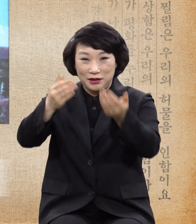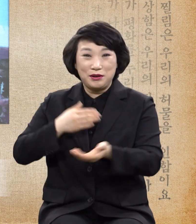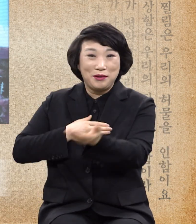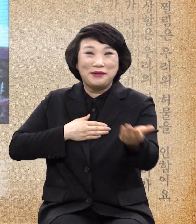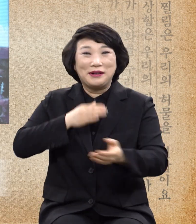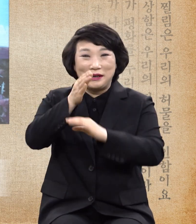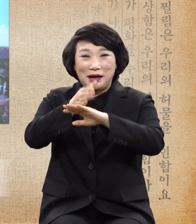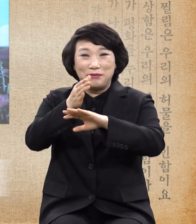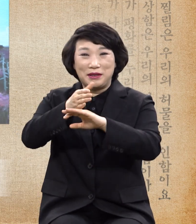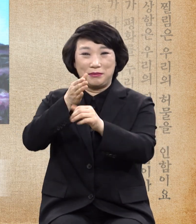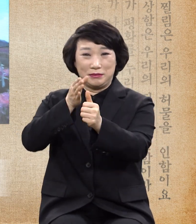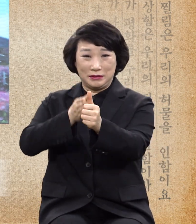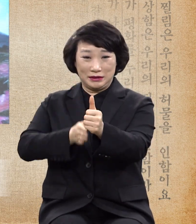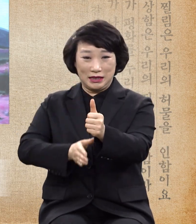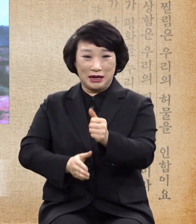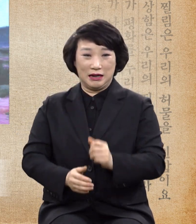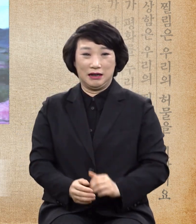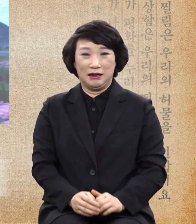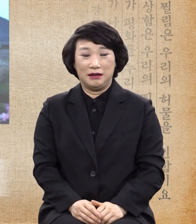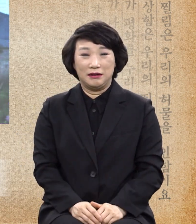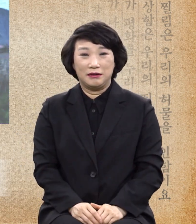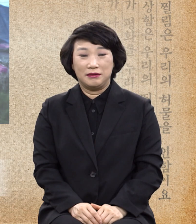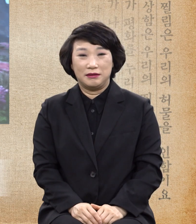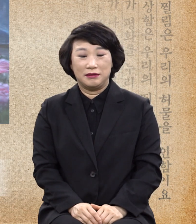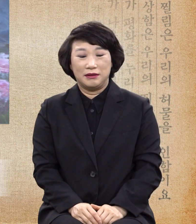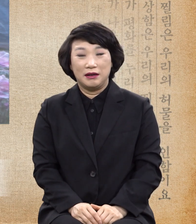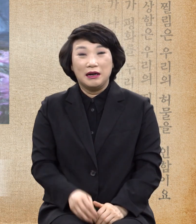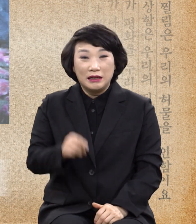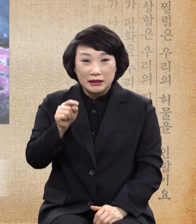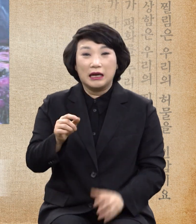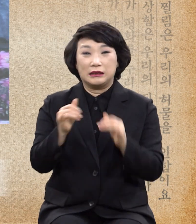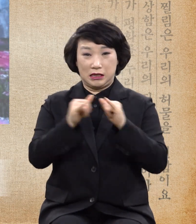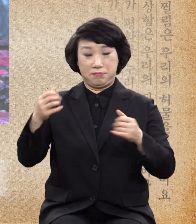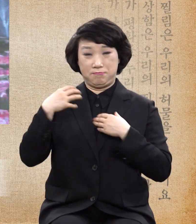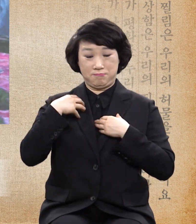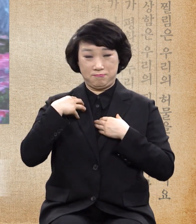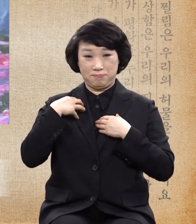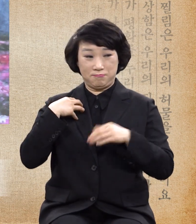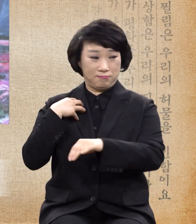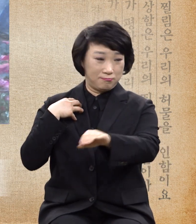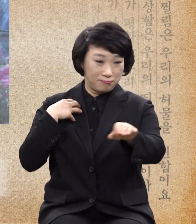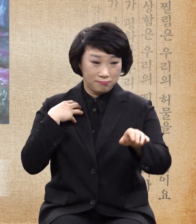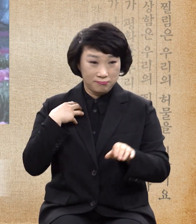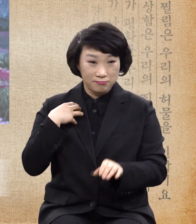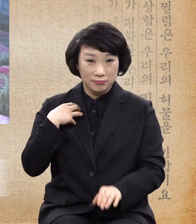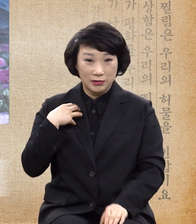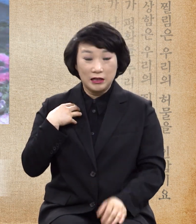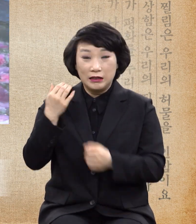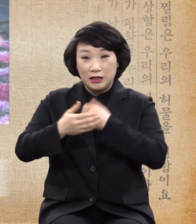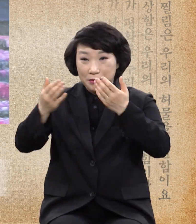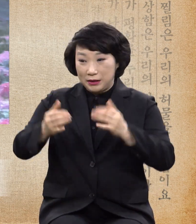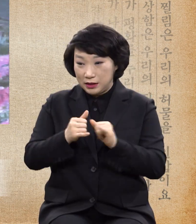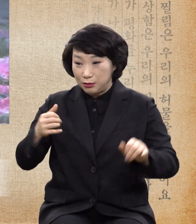그 말입니다. 그게 사람다운 사람이요 은혜받은 사람이요